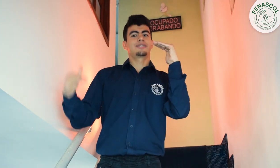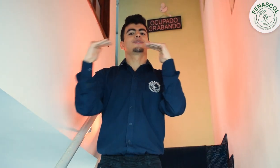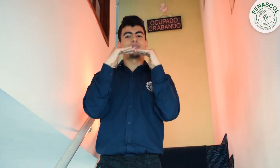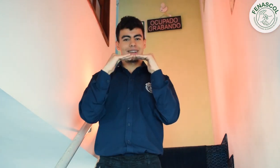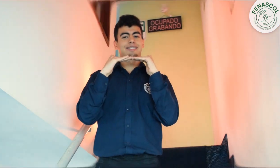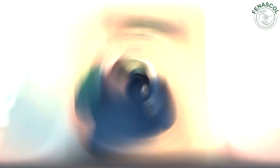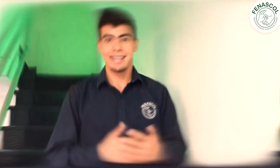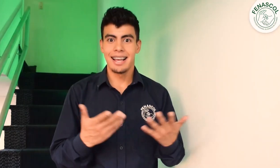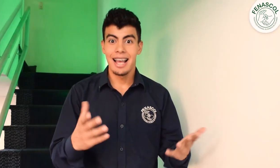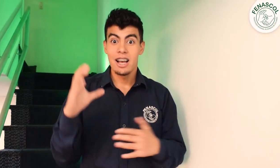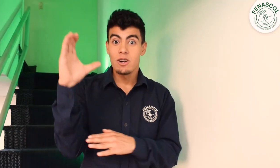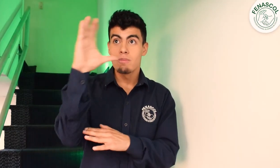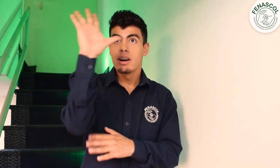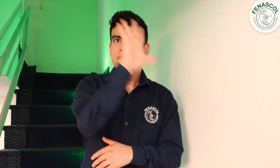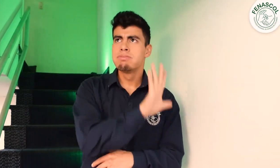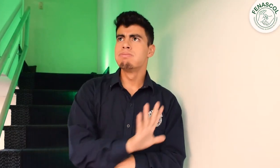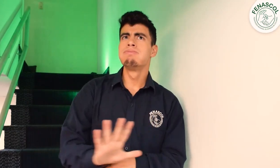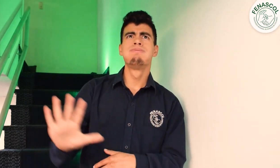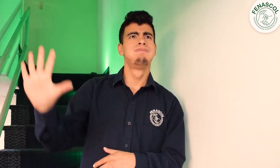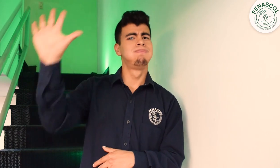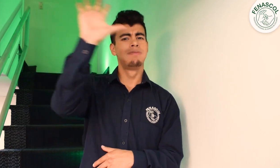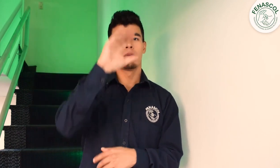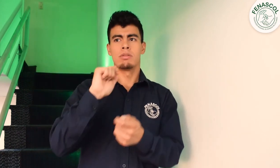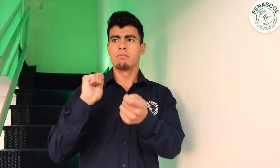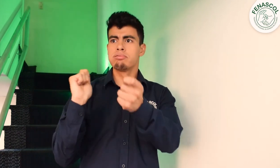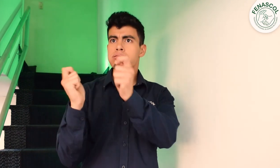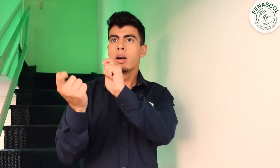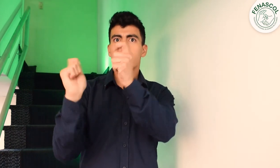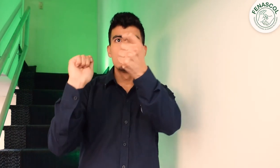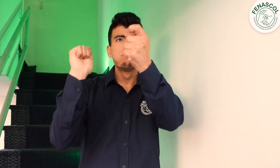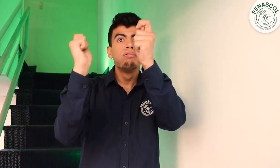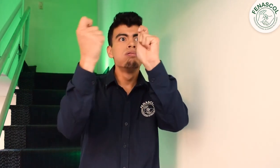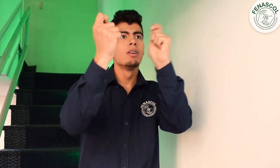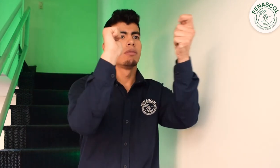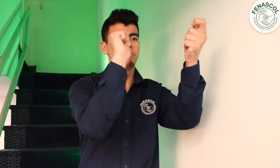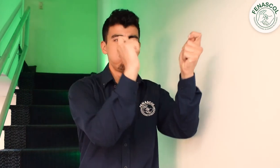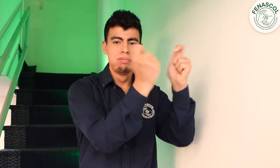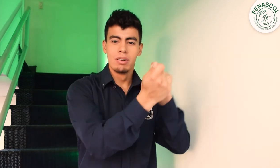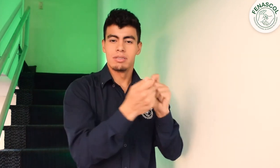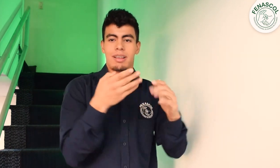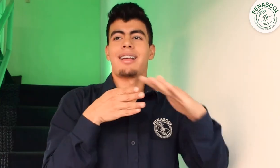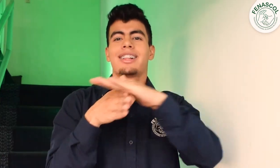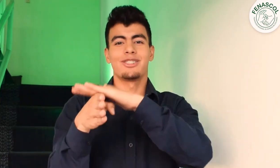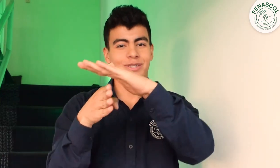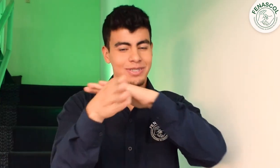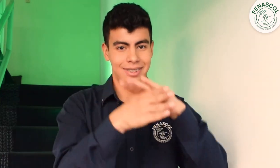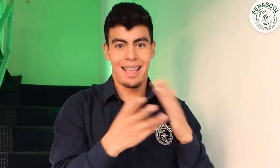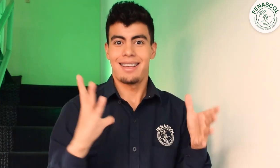colombiana, aportamos a la transformación de una Colombia más accesible e incluyente.